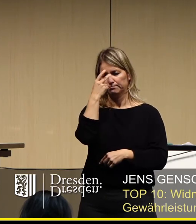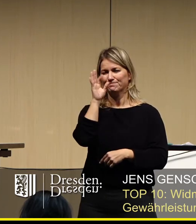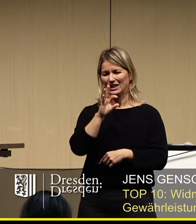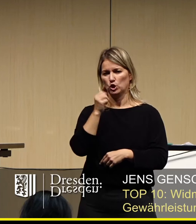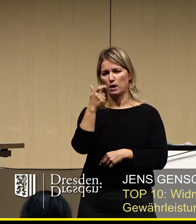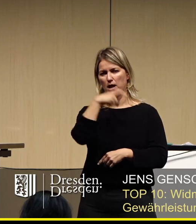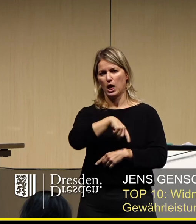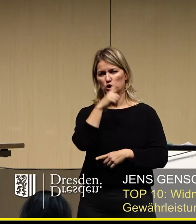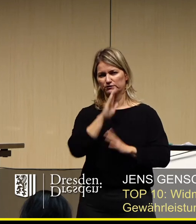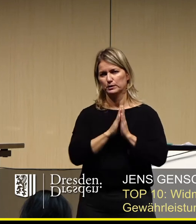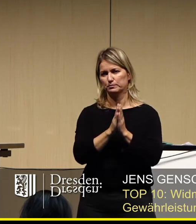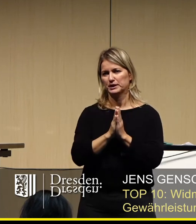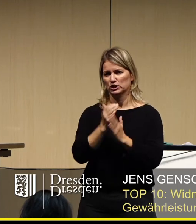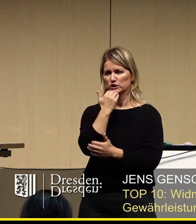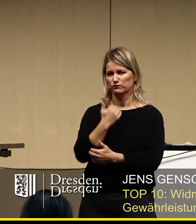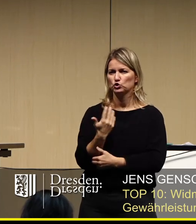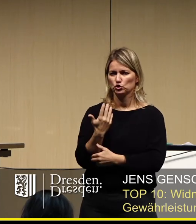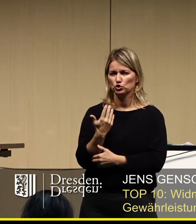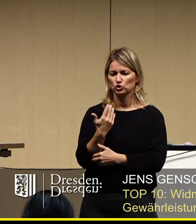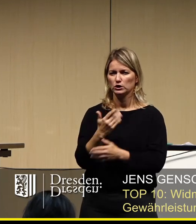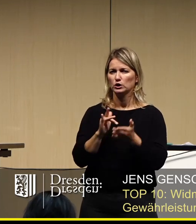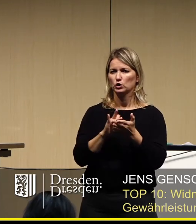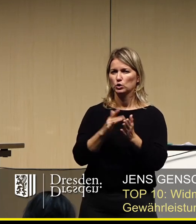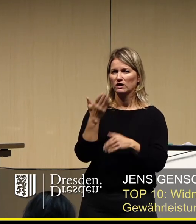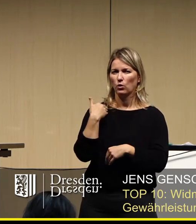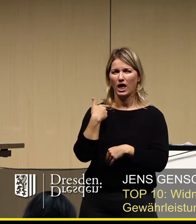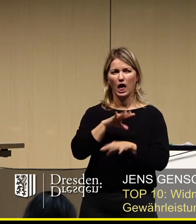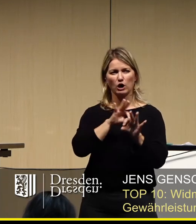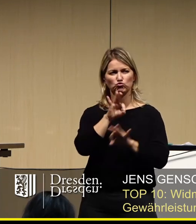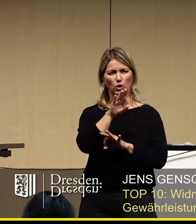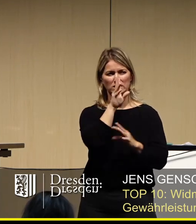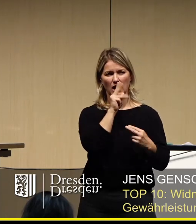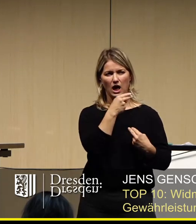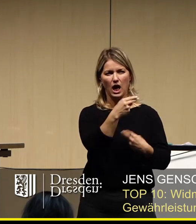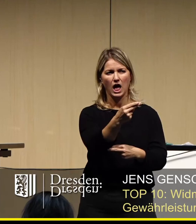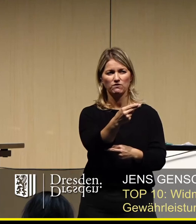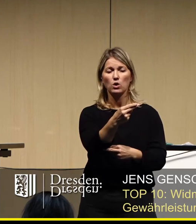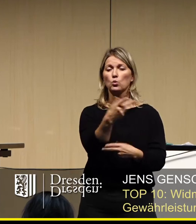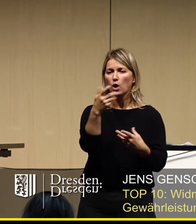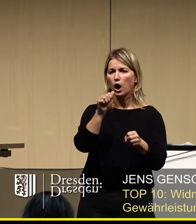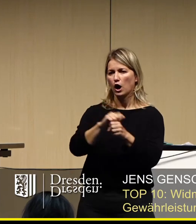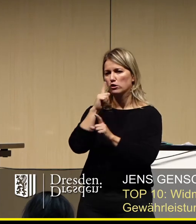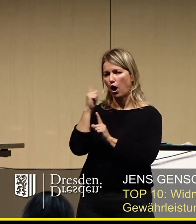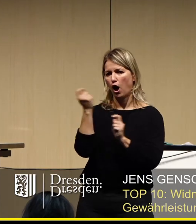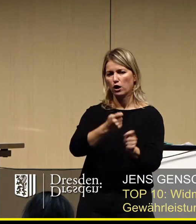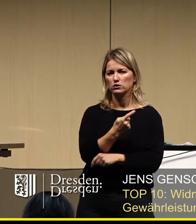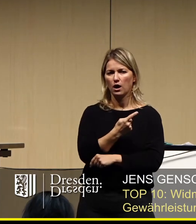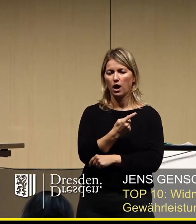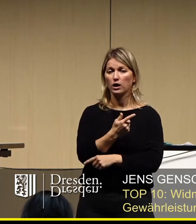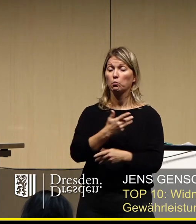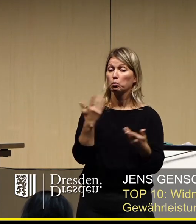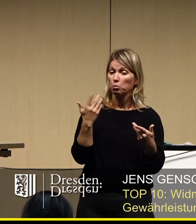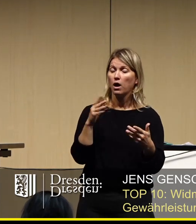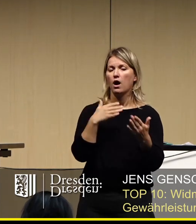führen. Sie haben auf die Antwort von Herrn Schulz gesagt, man kann das gerne mit Anträgen machen. Ich würde gerne die